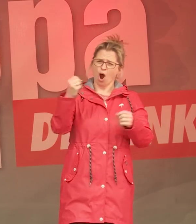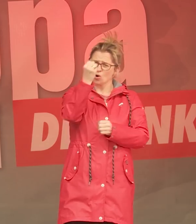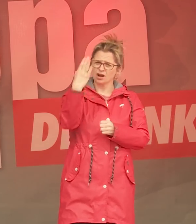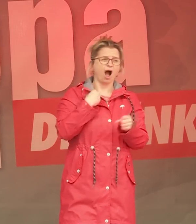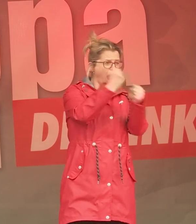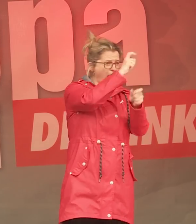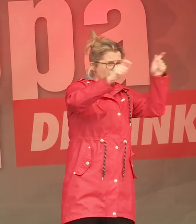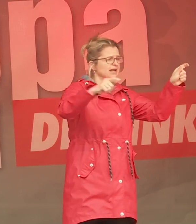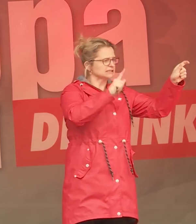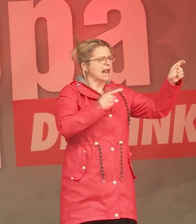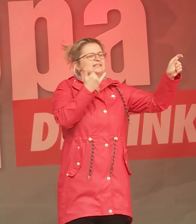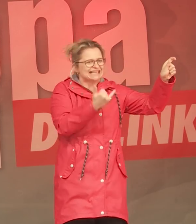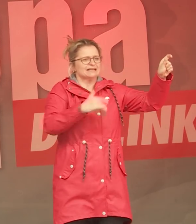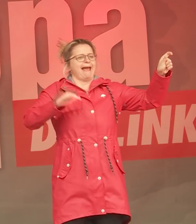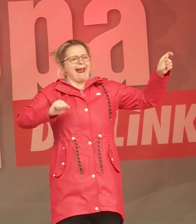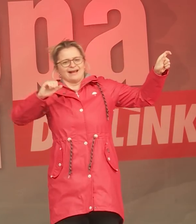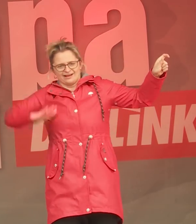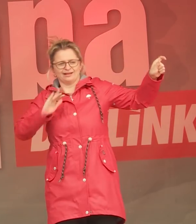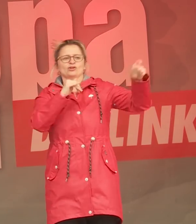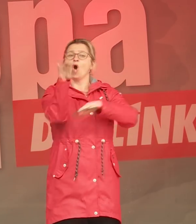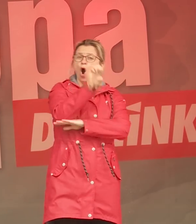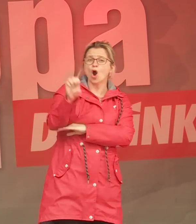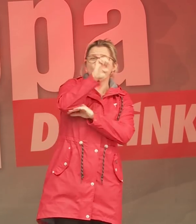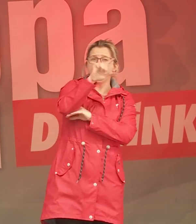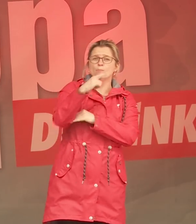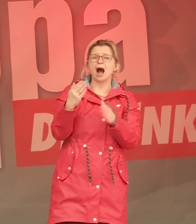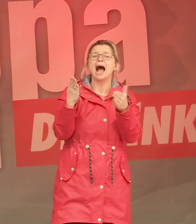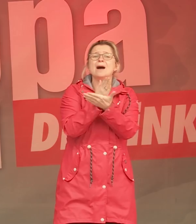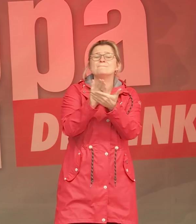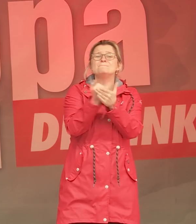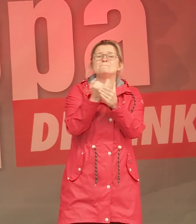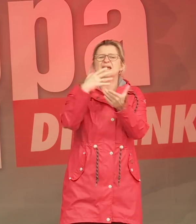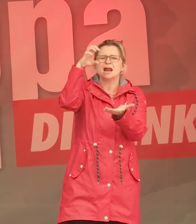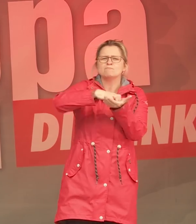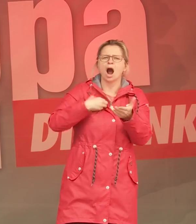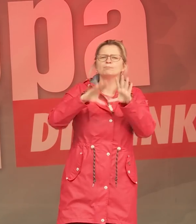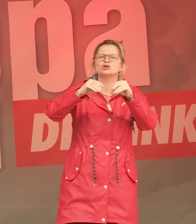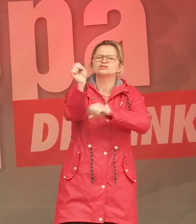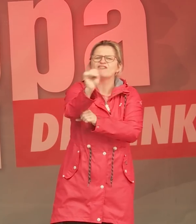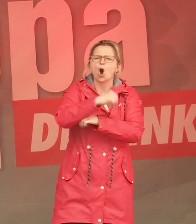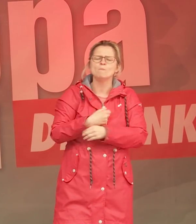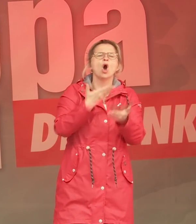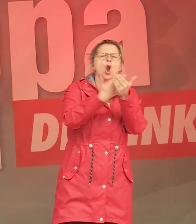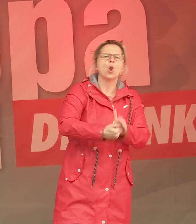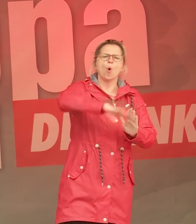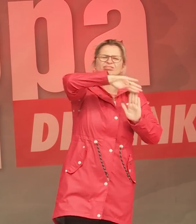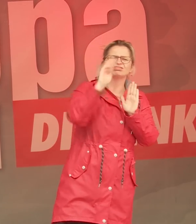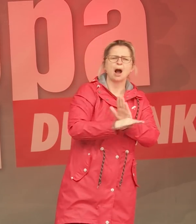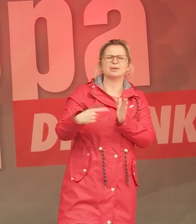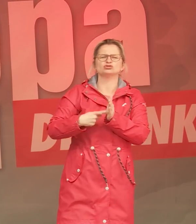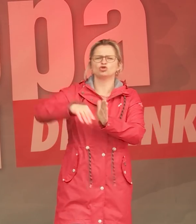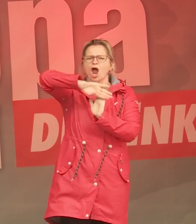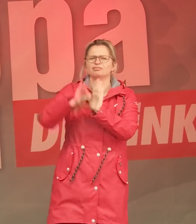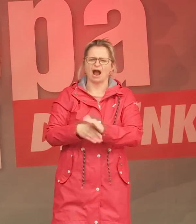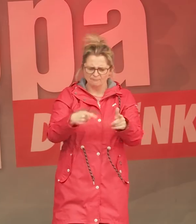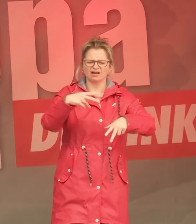Arbeitern, dass der europäische Binnenmarkt missbraucht wird für Lohndumping und Steuerdumping. Deshalb sagen wir als Linke,